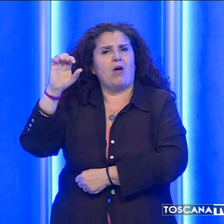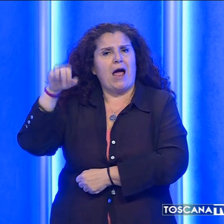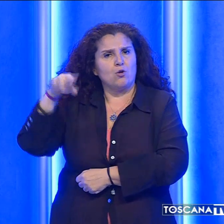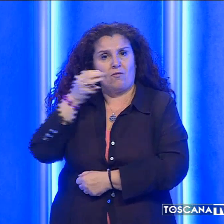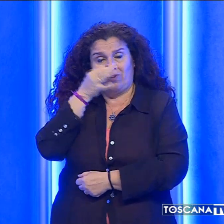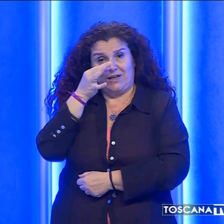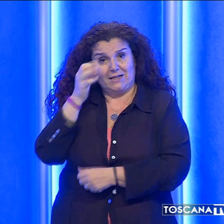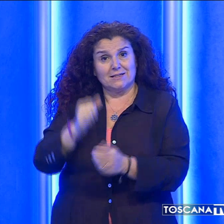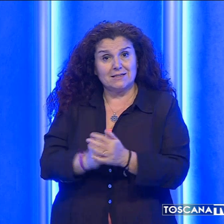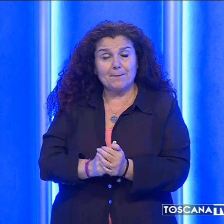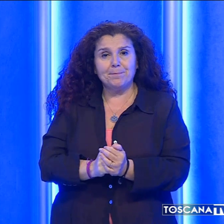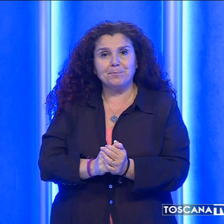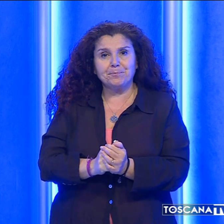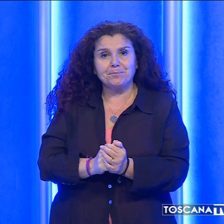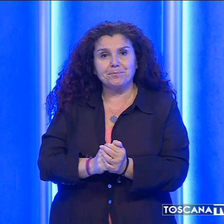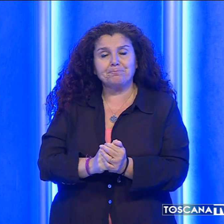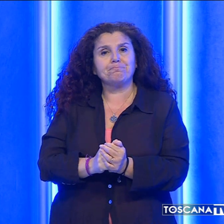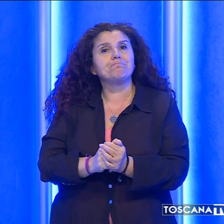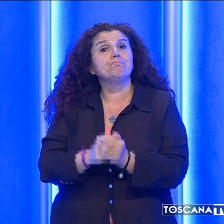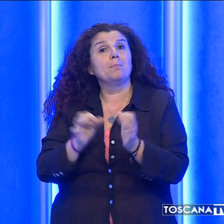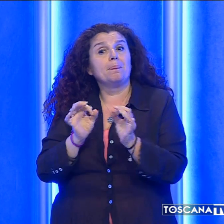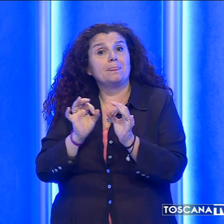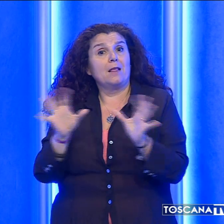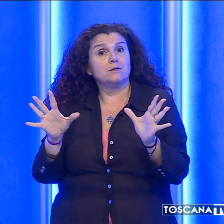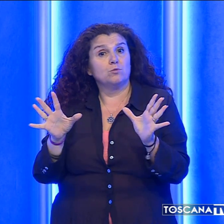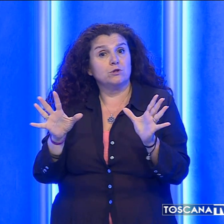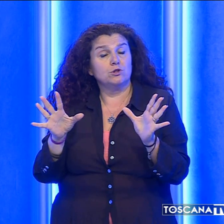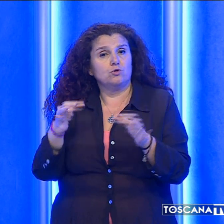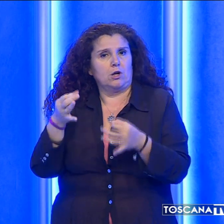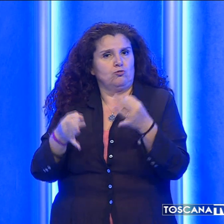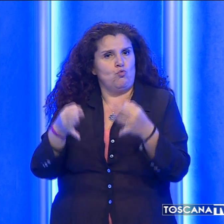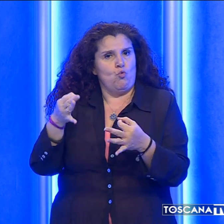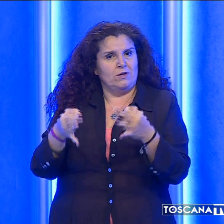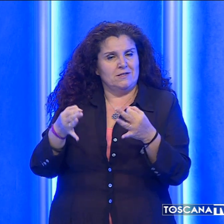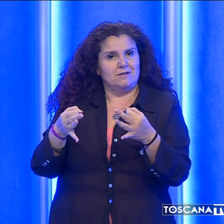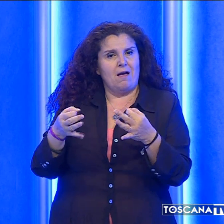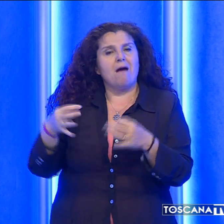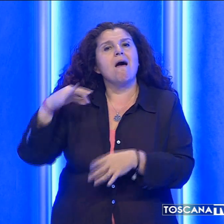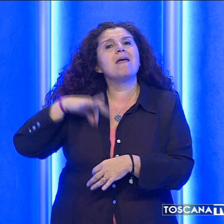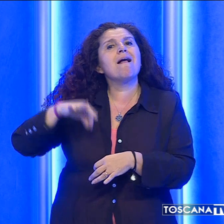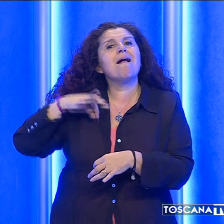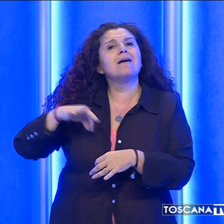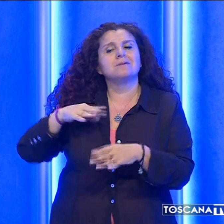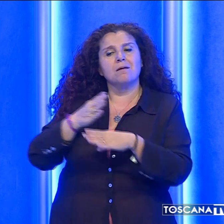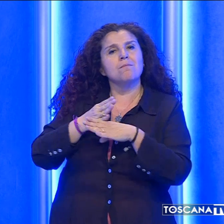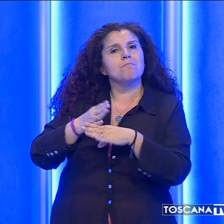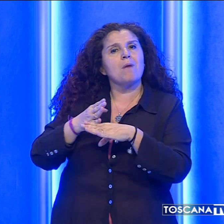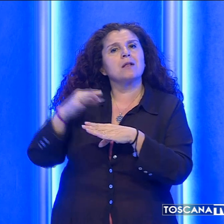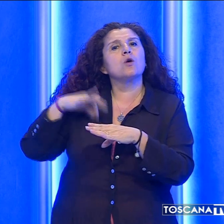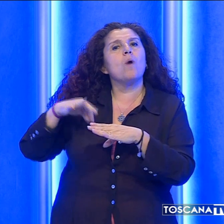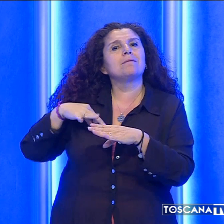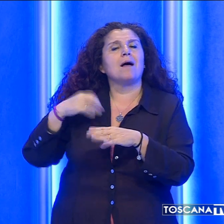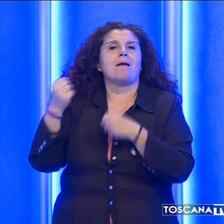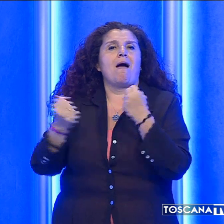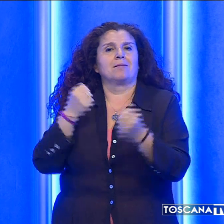Firenze, a disposizione dell'autorità giudiziaria, avrebbe incassato parte dei proventi dell